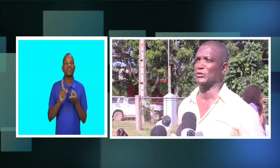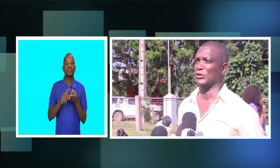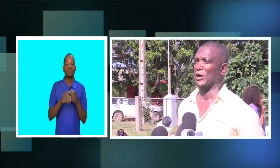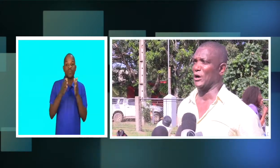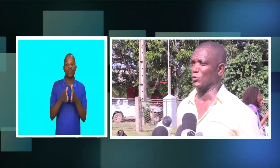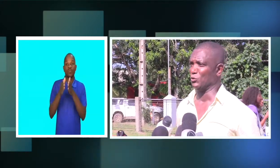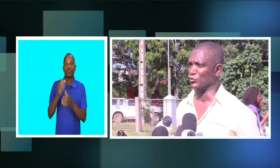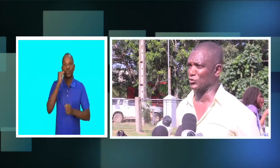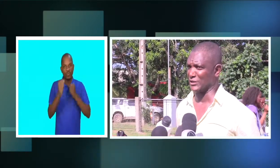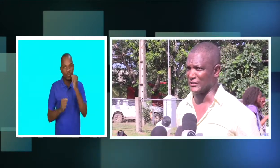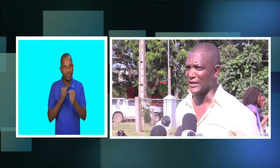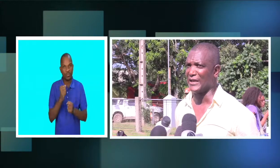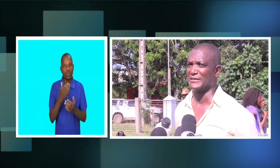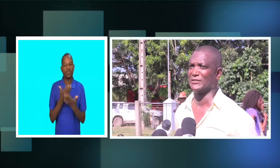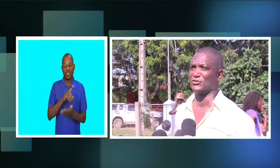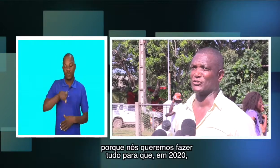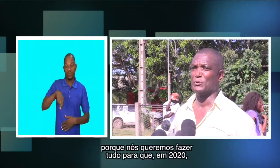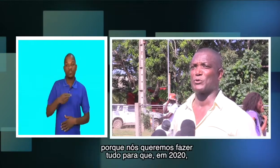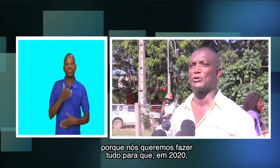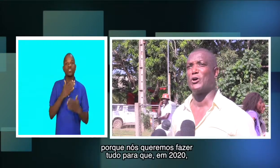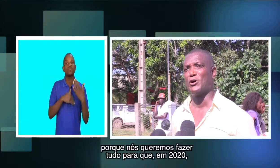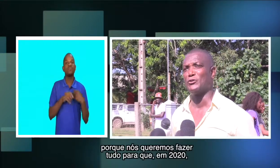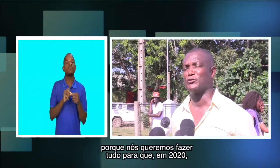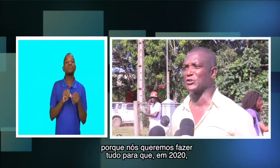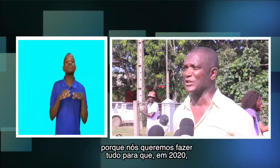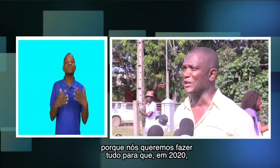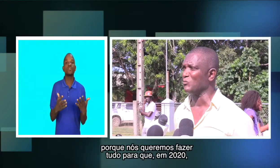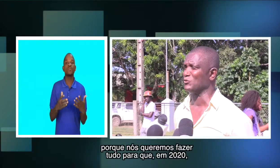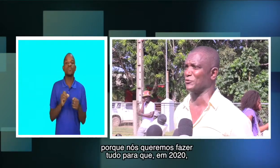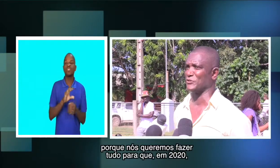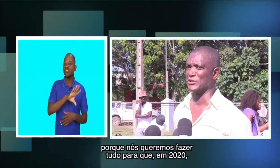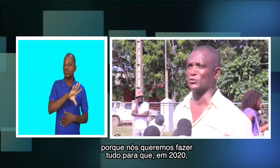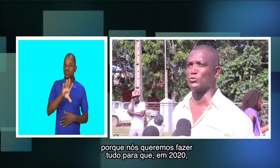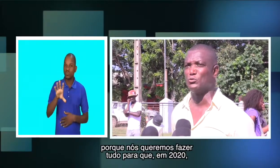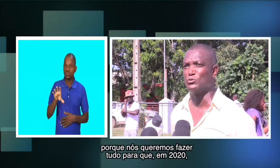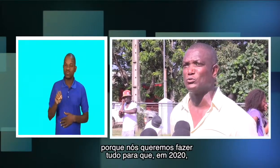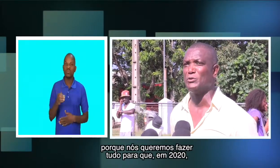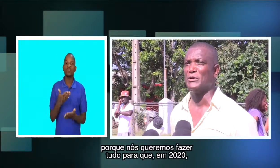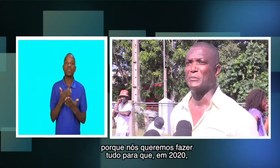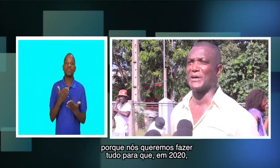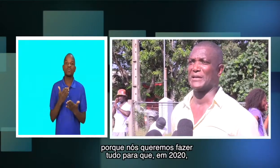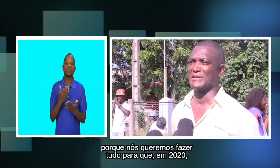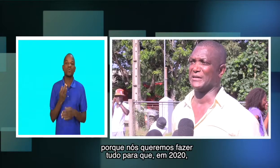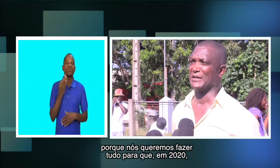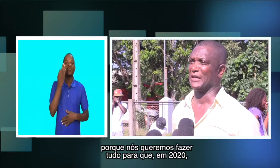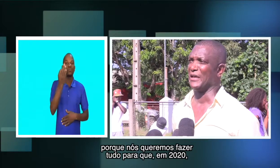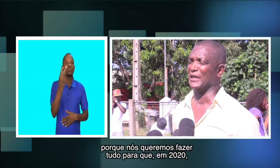aos atletas, porque nós queremos fazer tudo para que em